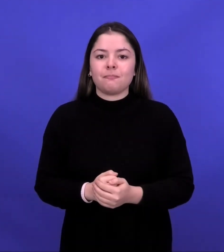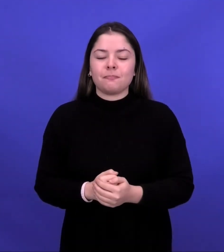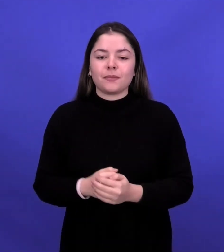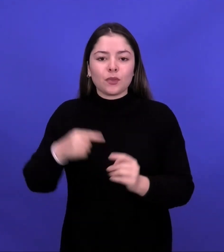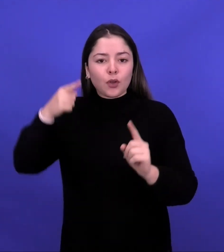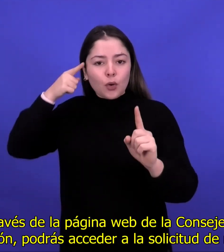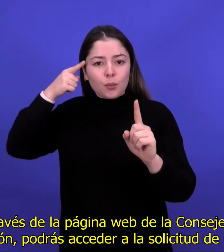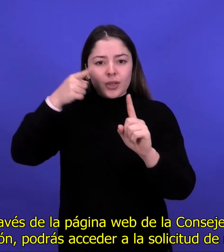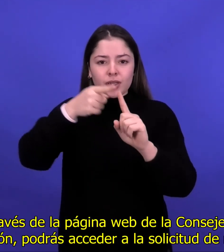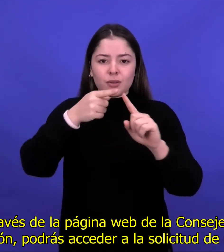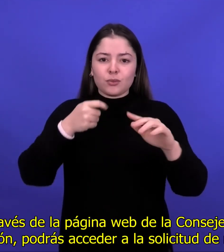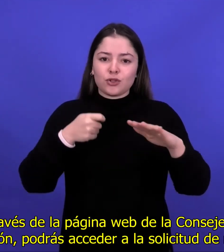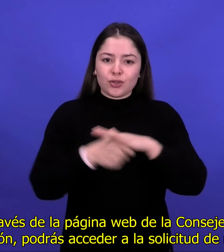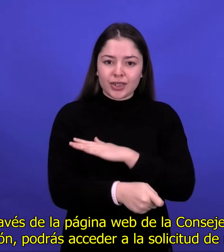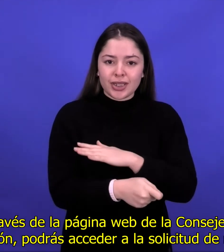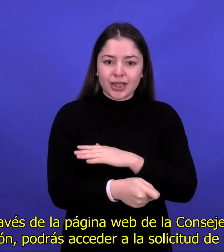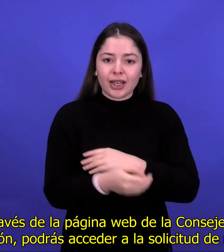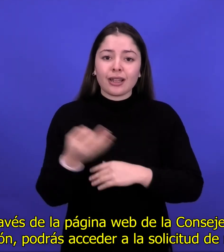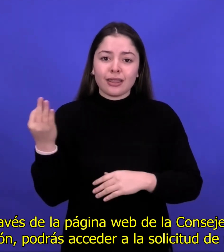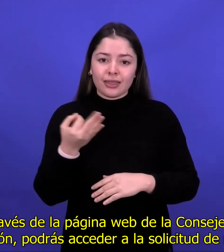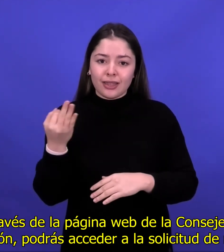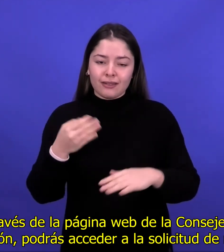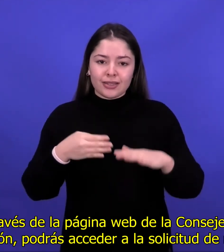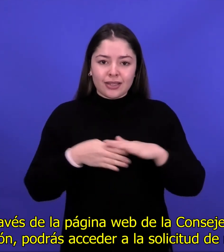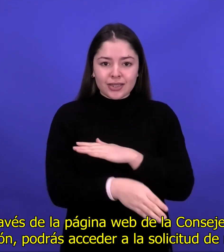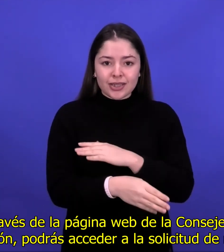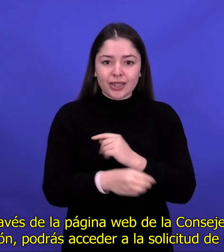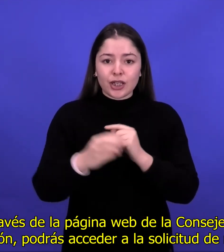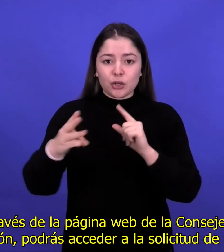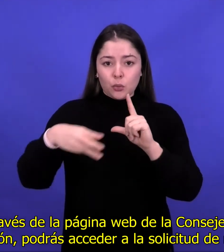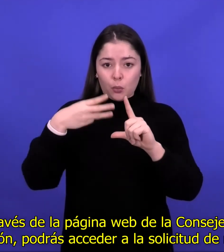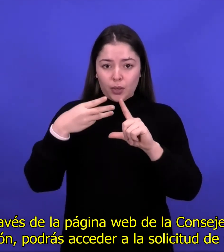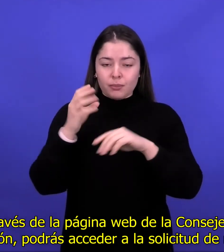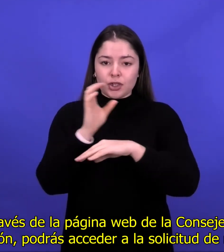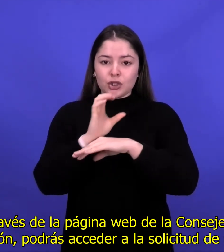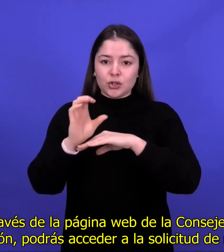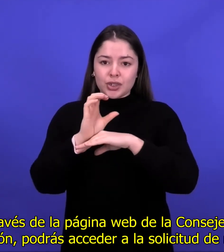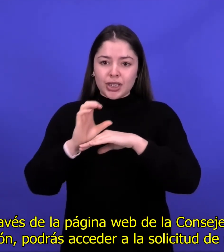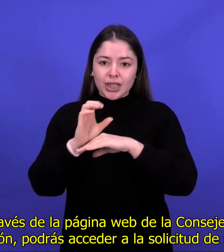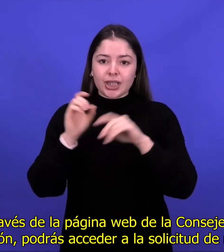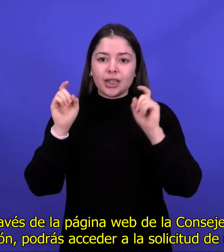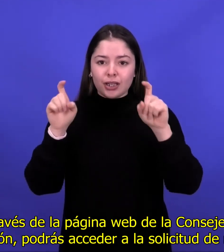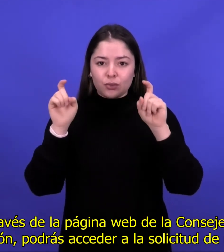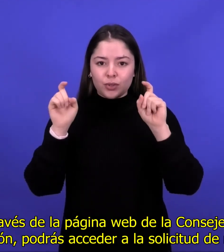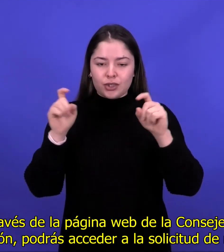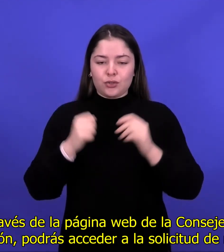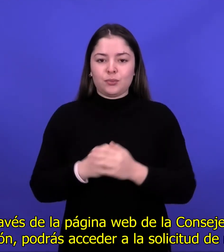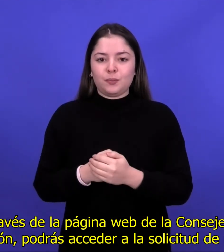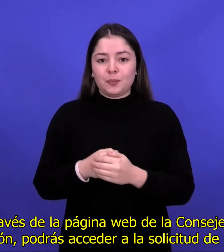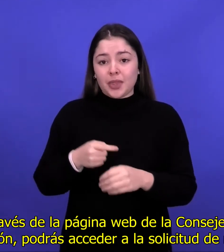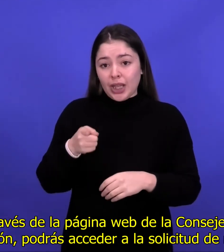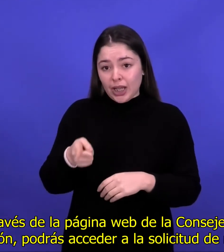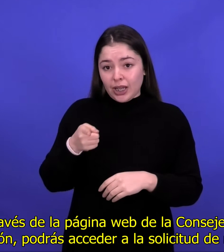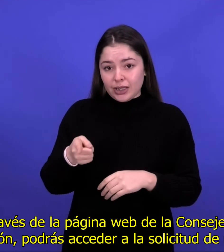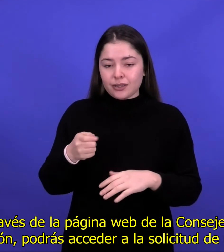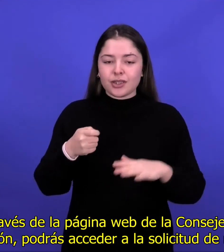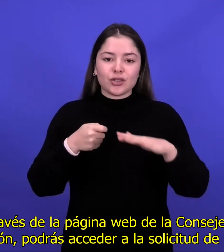A través de la página web de la Consejería de Educación podrás acceder a la solicitud de